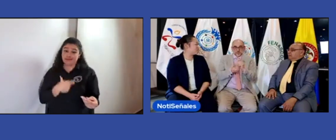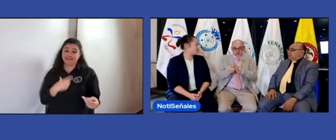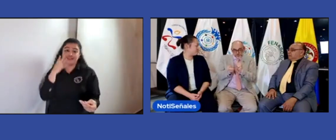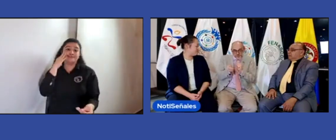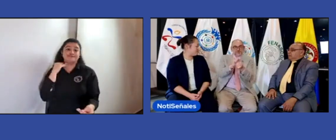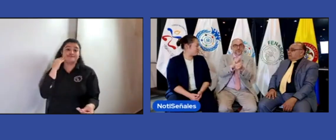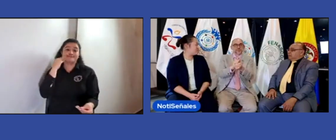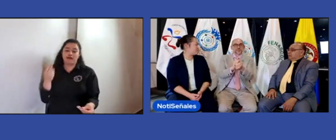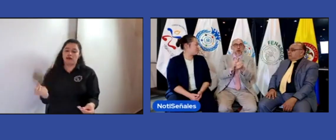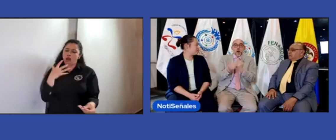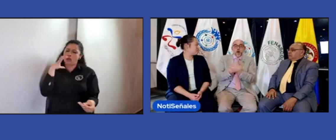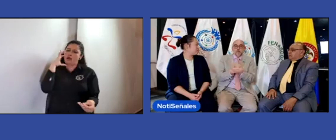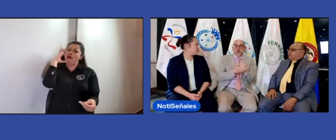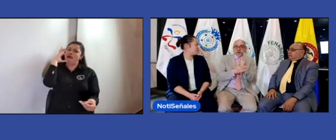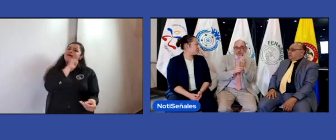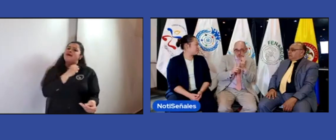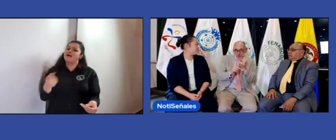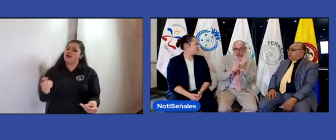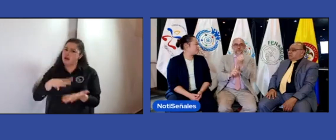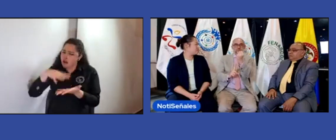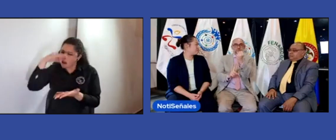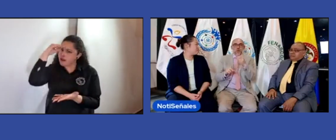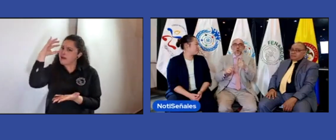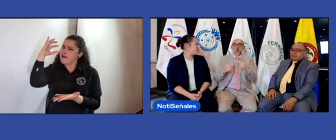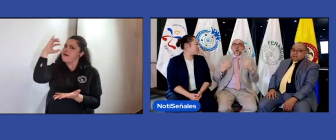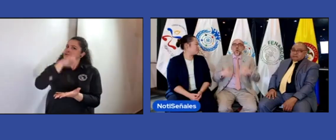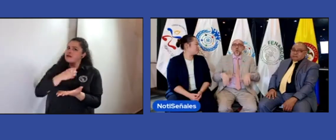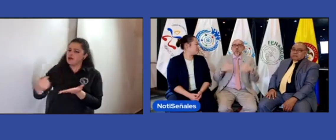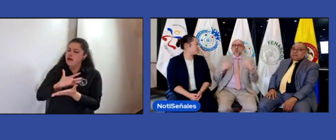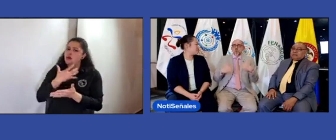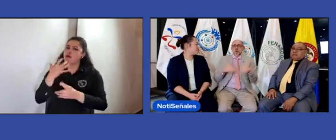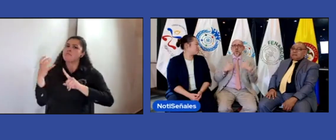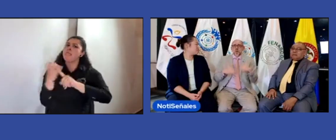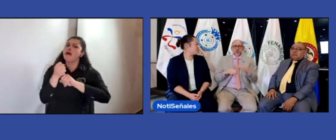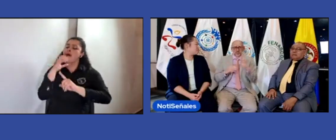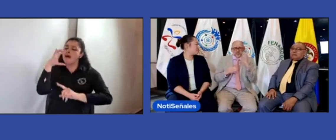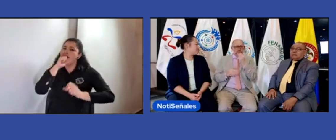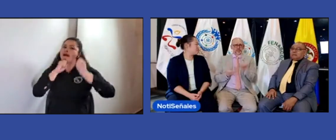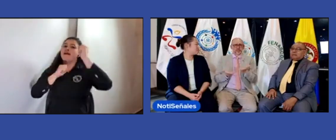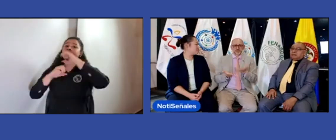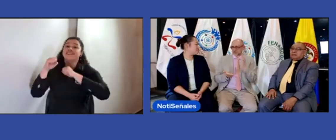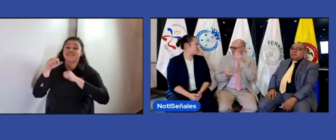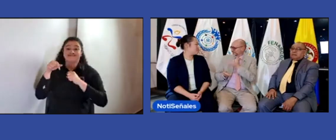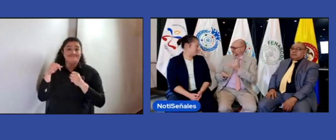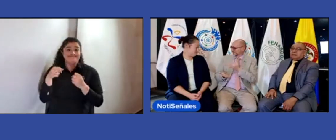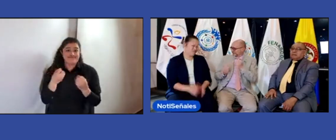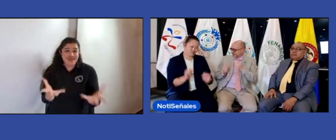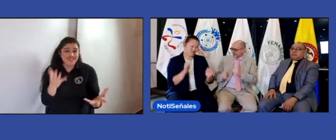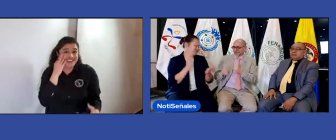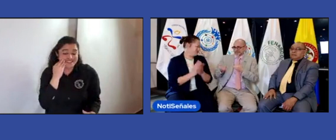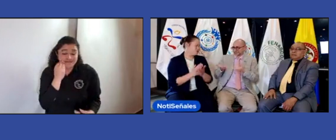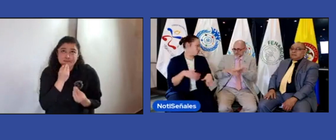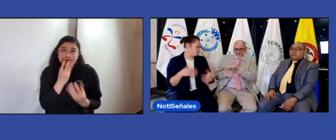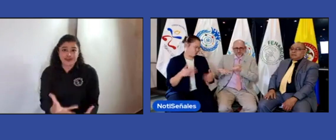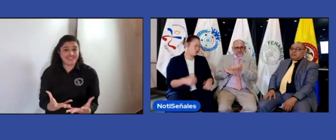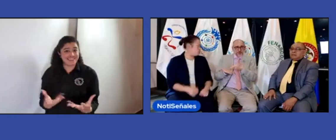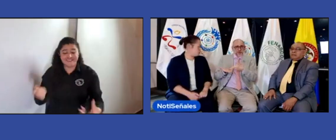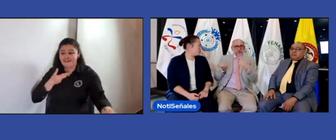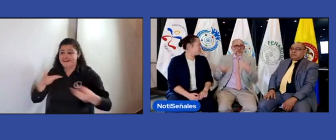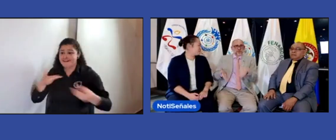oportunidades que se le pueden dar a la comunidad, en el cambio que podamos lograr, en los objetivos que podamos conseguir, ¿verdad? Que es muy lindo